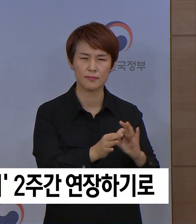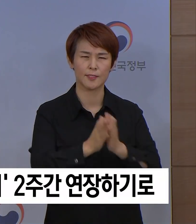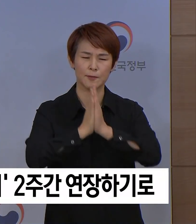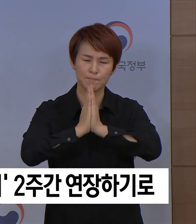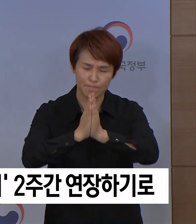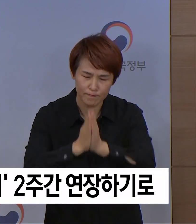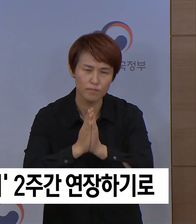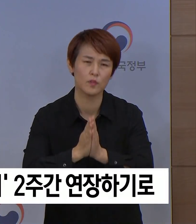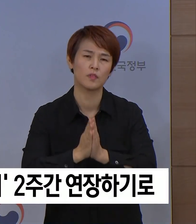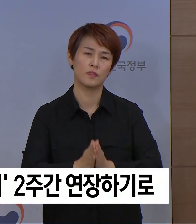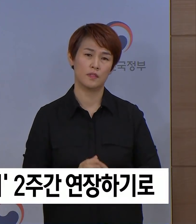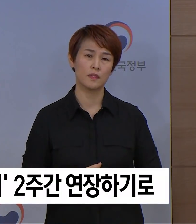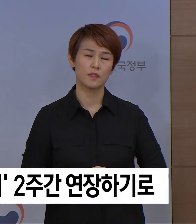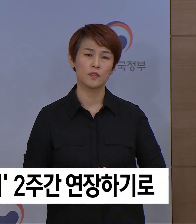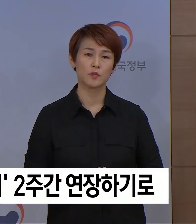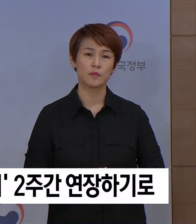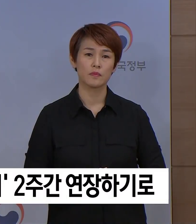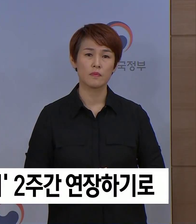간곡히 부탁드립니다.